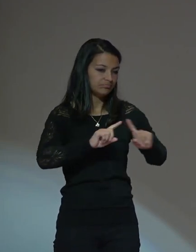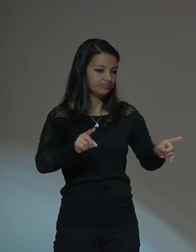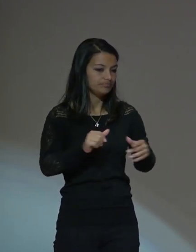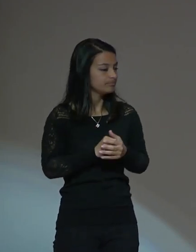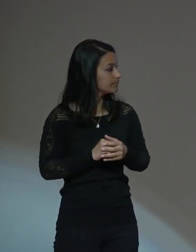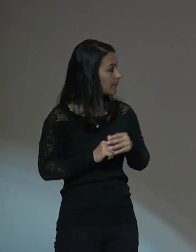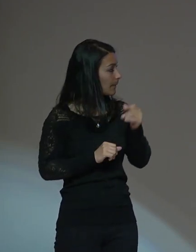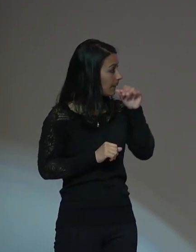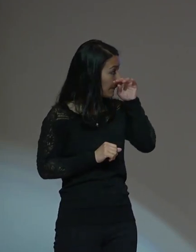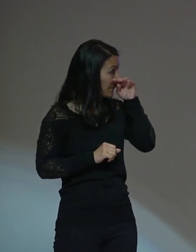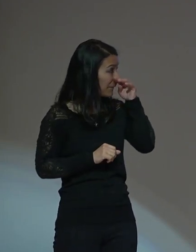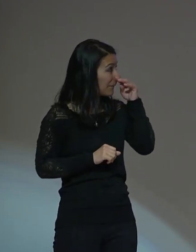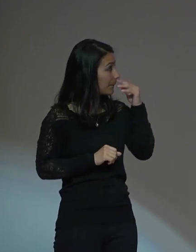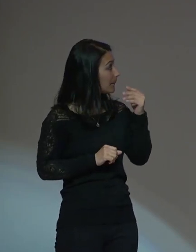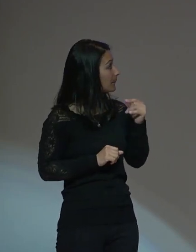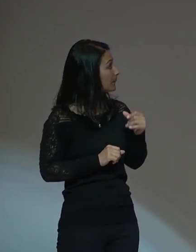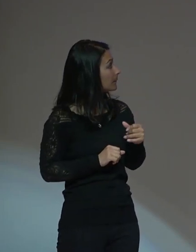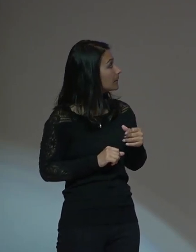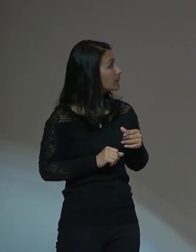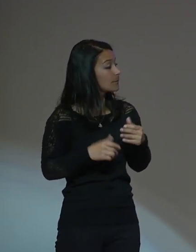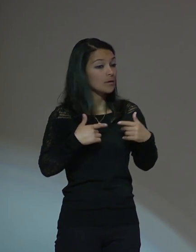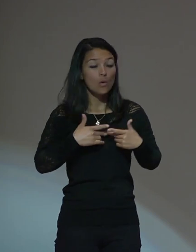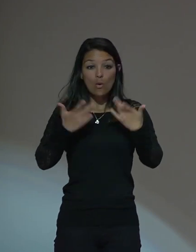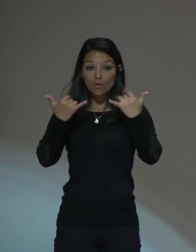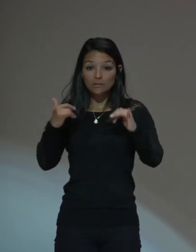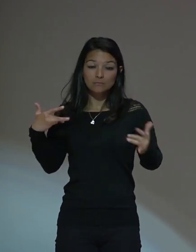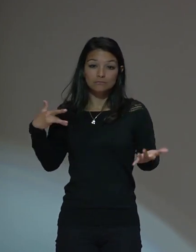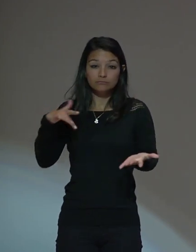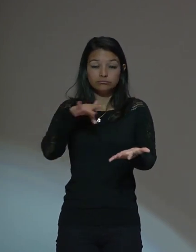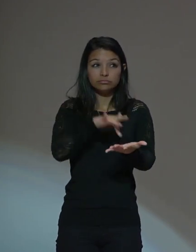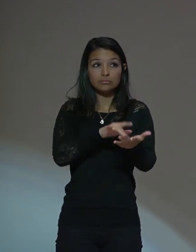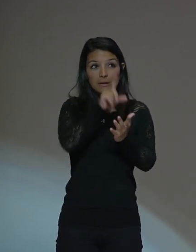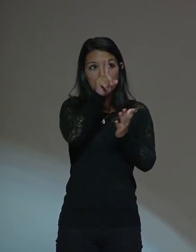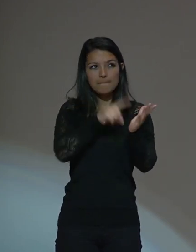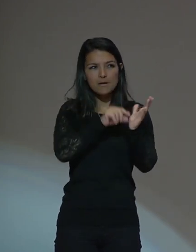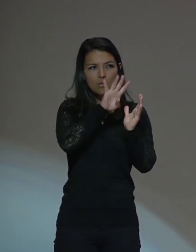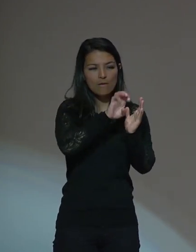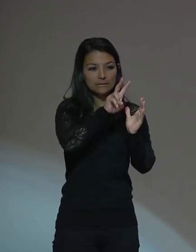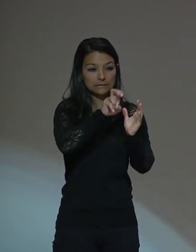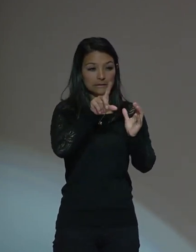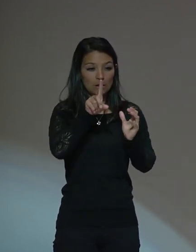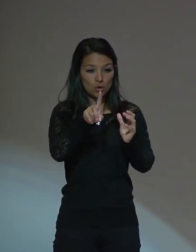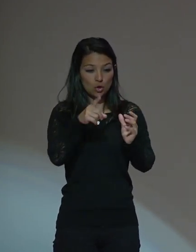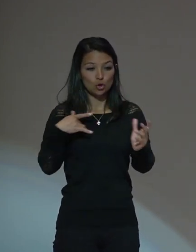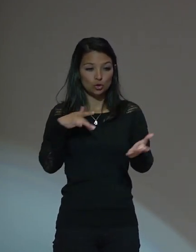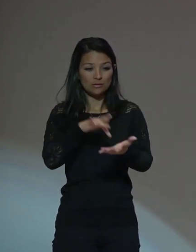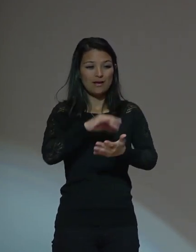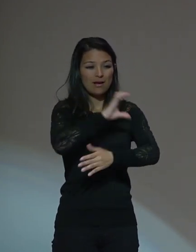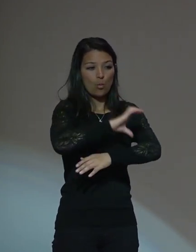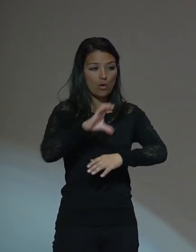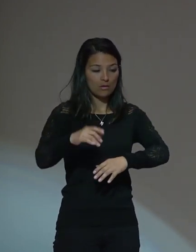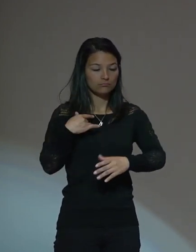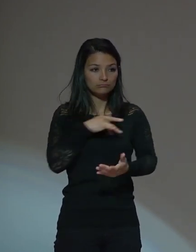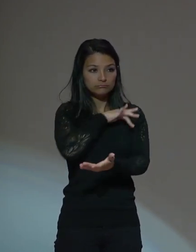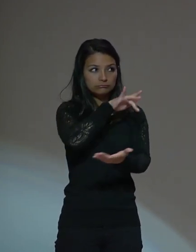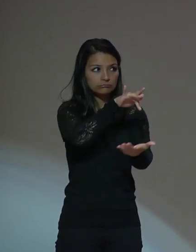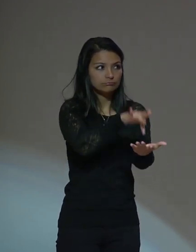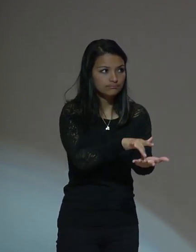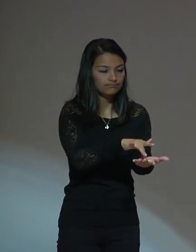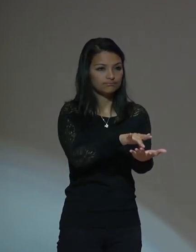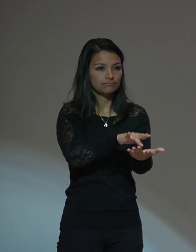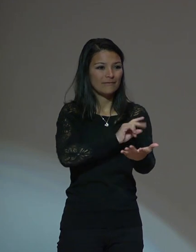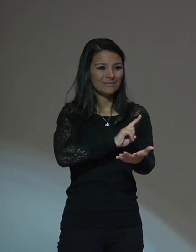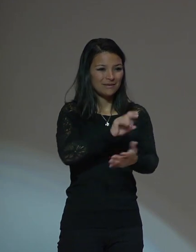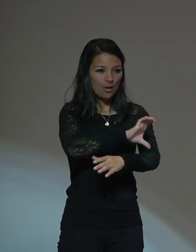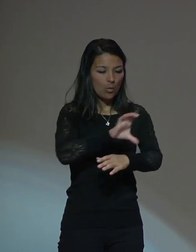pero cuando llegué en 71 al Valle del Cauca, justo en este